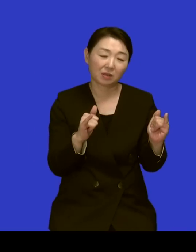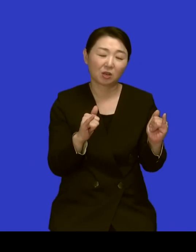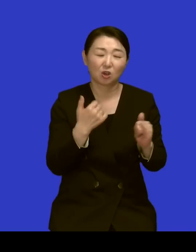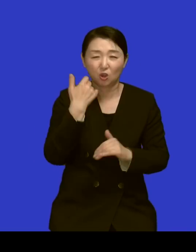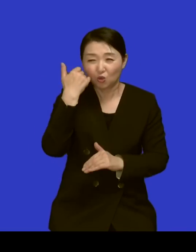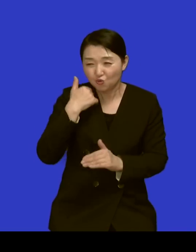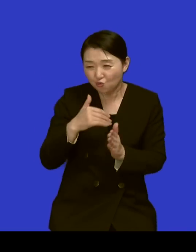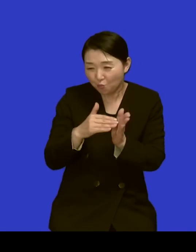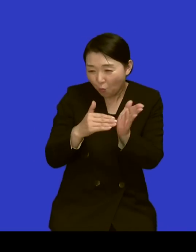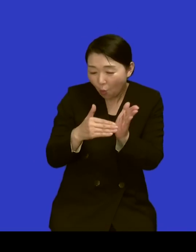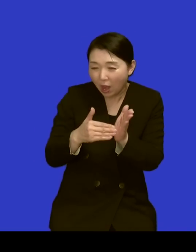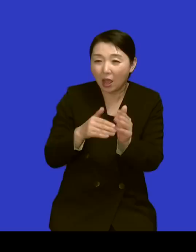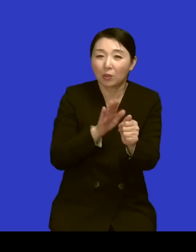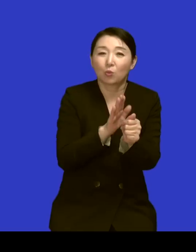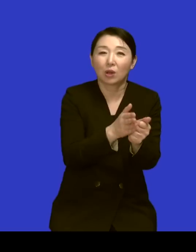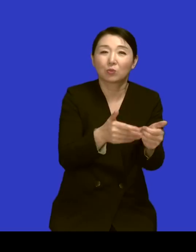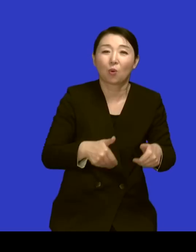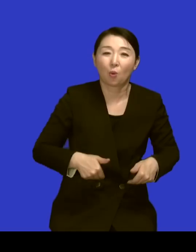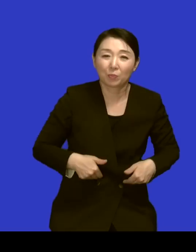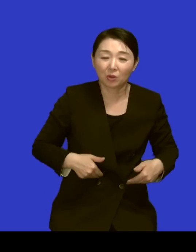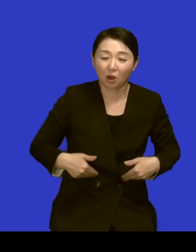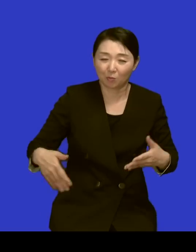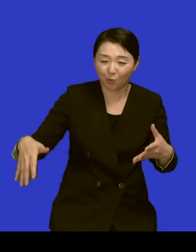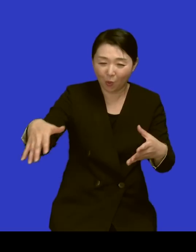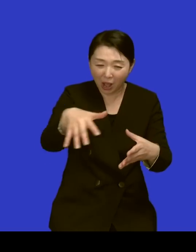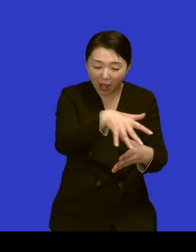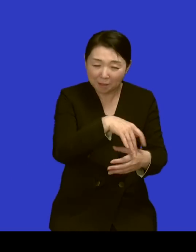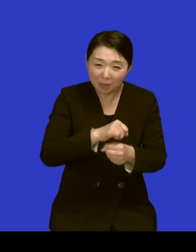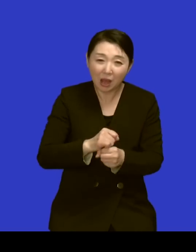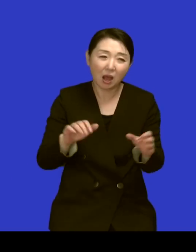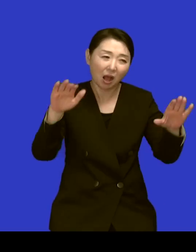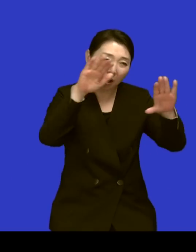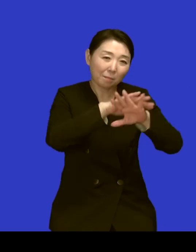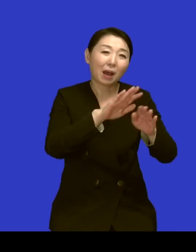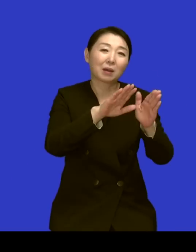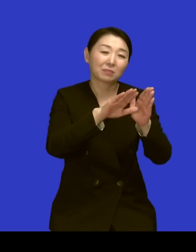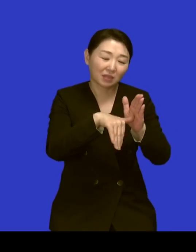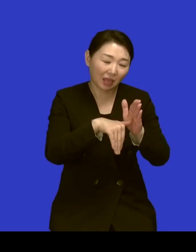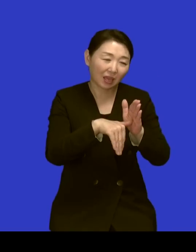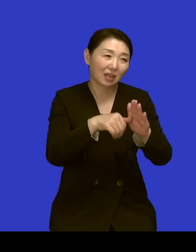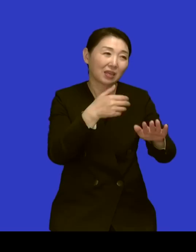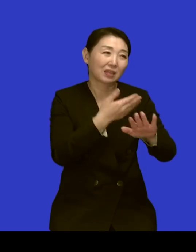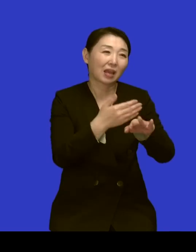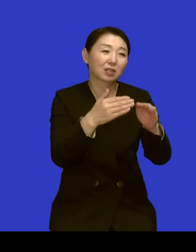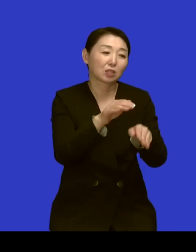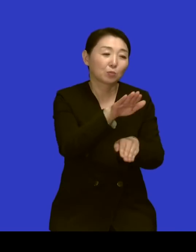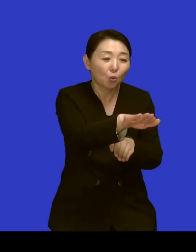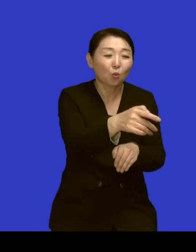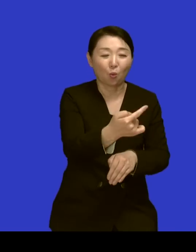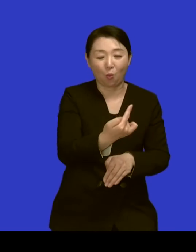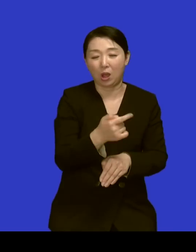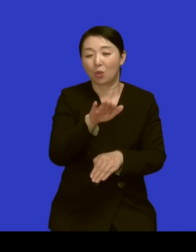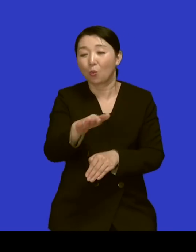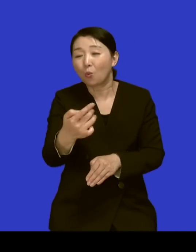된다고 네 보탈이 보탈이 다 싸가지고 어둑어둑해지면 그냥 이렇게 다 놓고 오시는 거예요 네 그래서